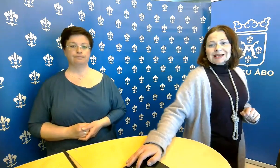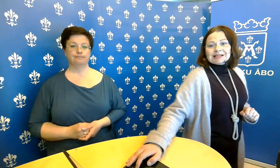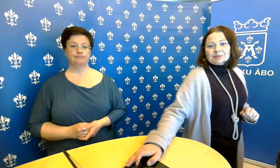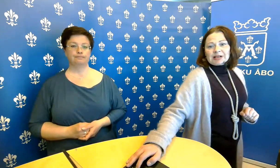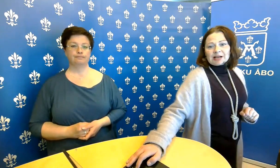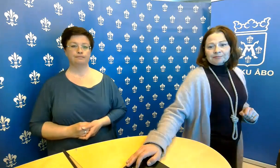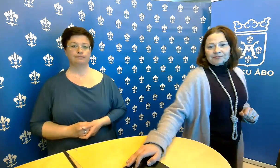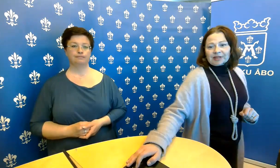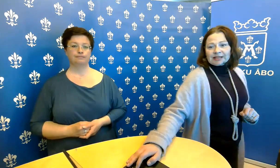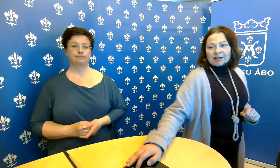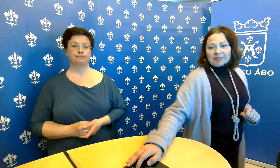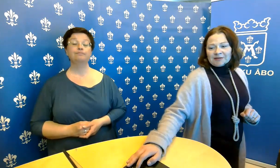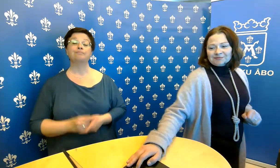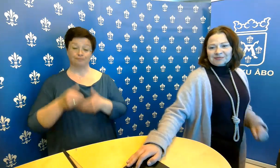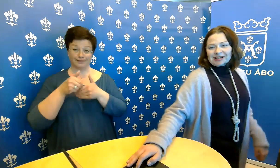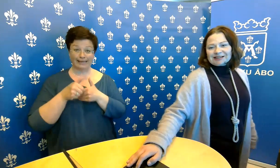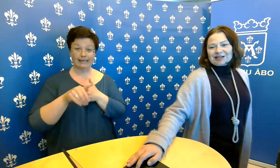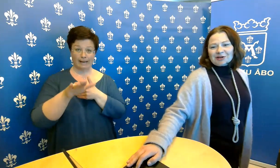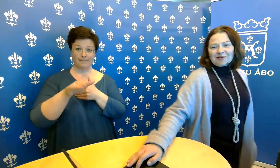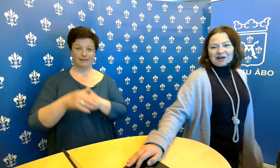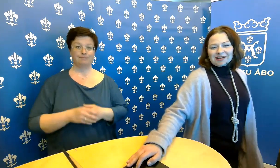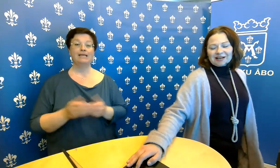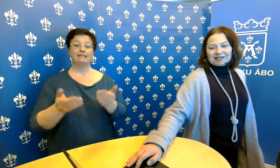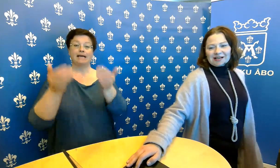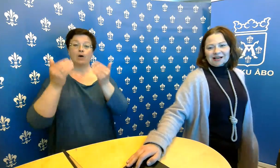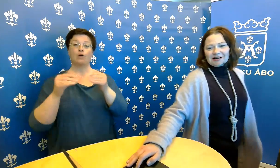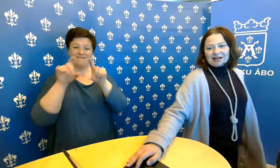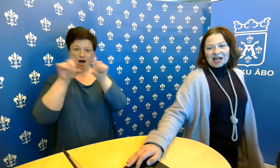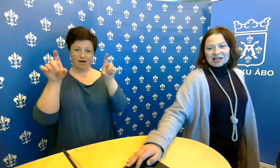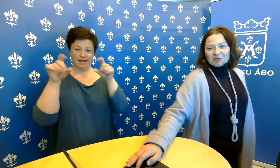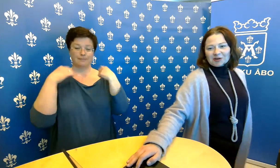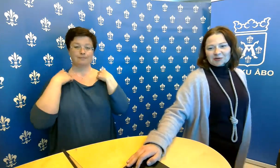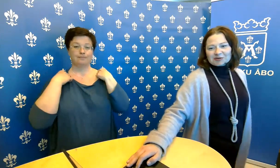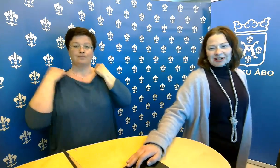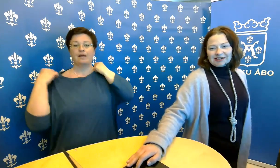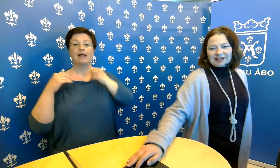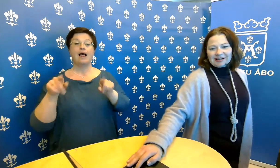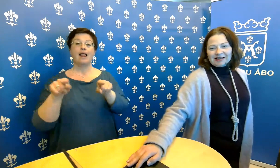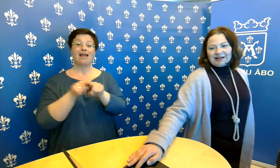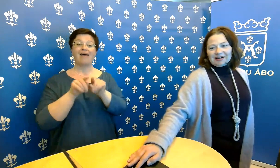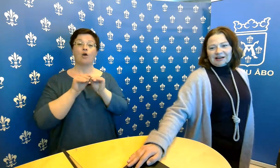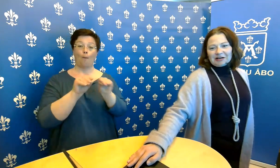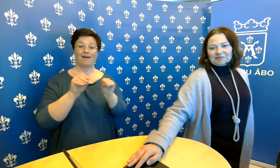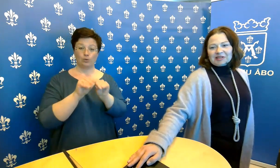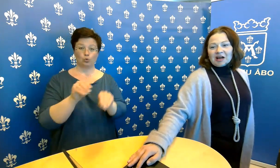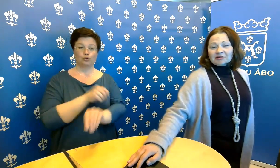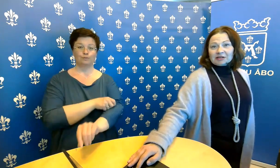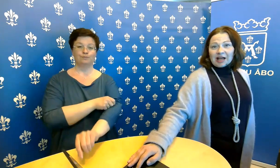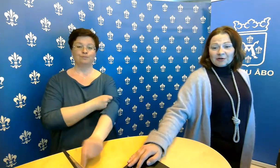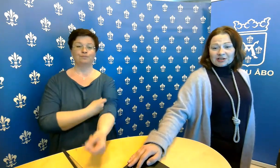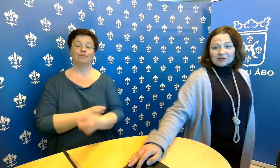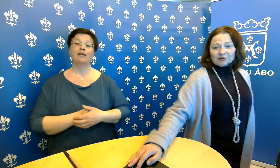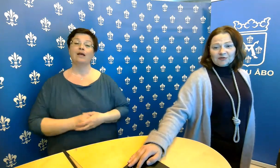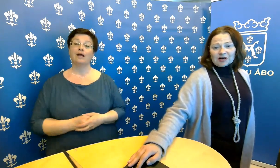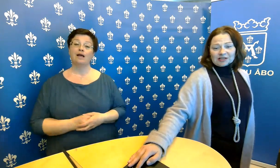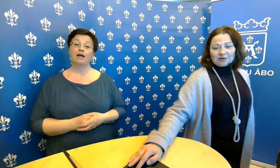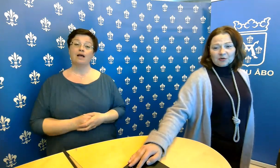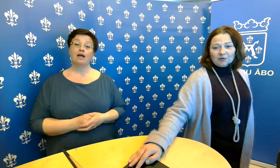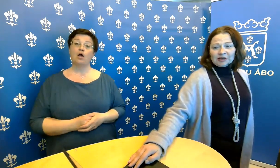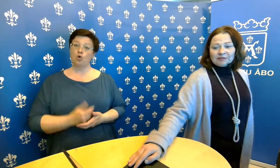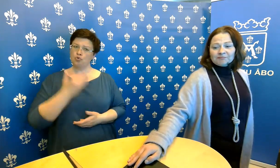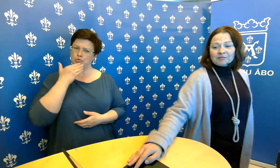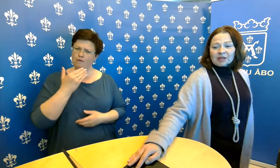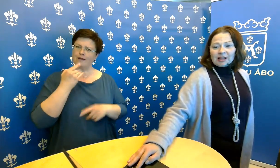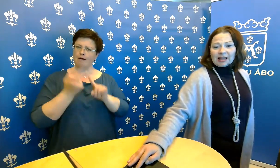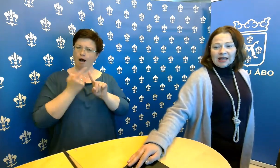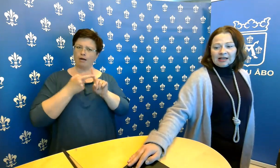Sitten mennään eteenpäin. Seuraavaan aiheeseen ja lähiopetukseen. Tämä on täynnistynyt varsin